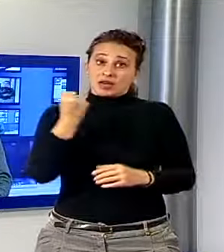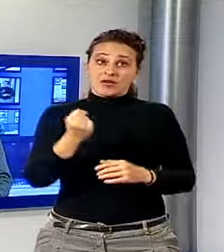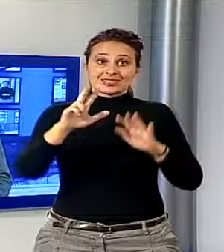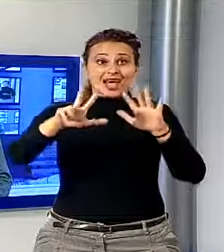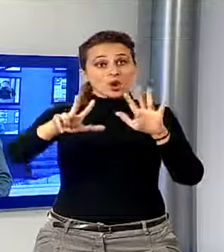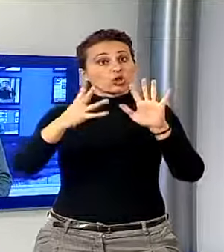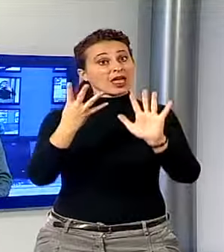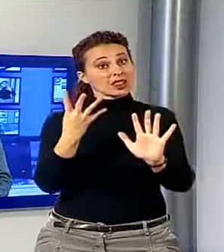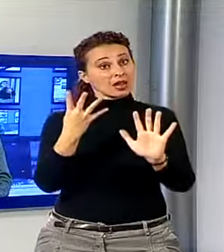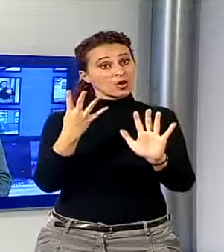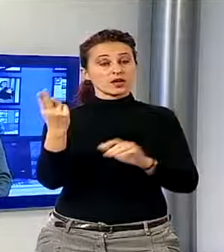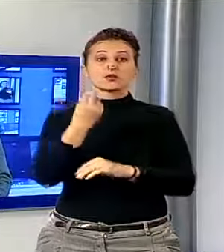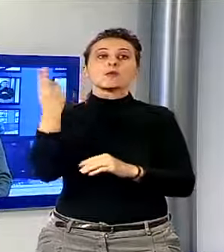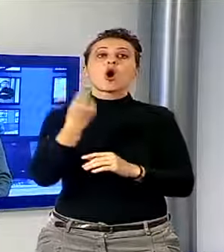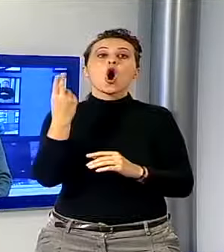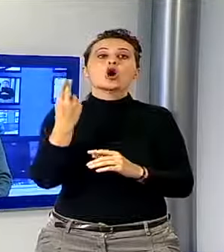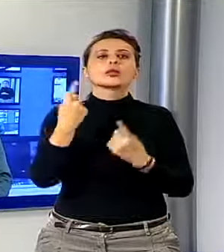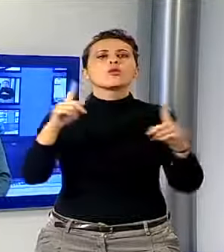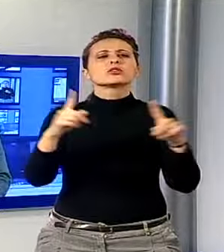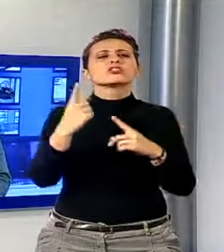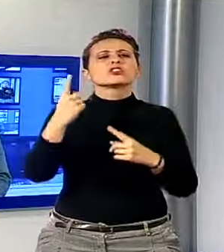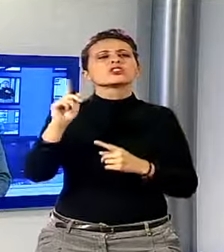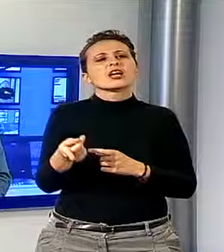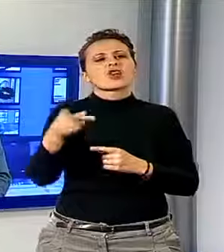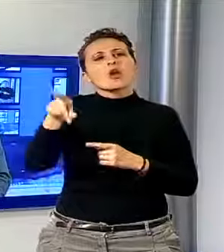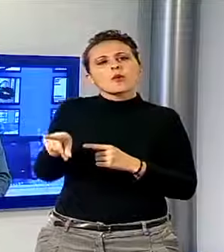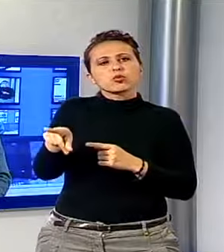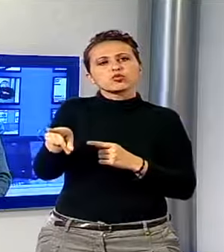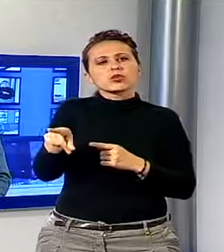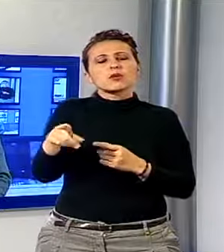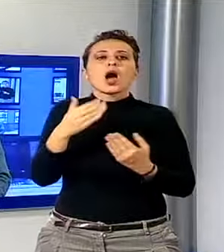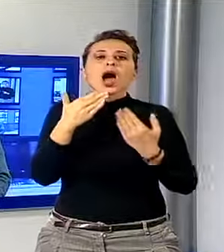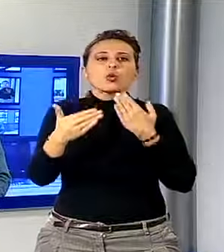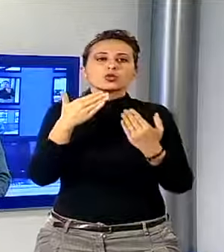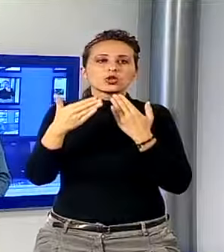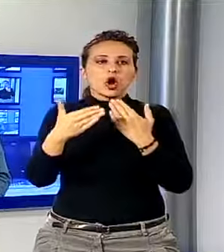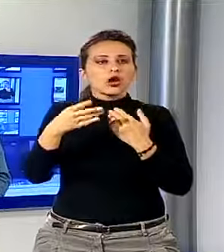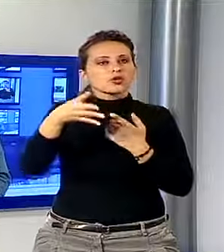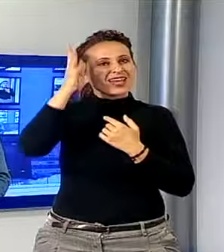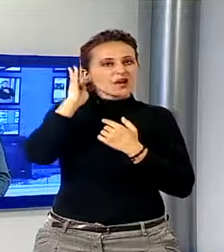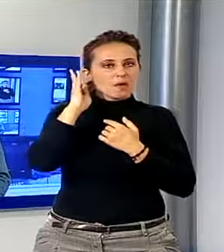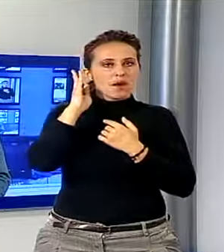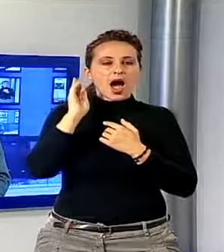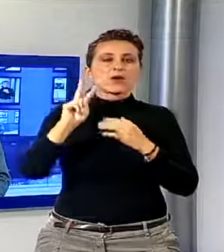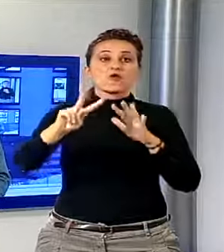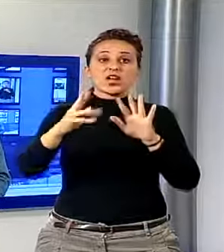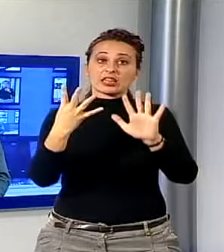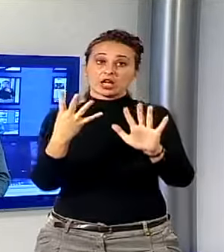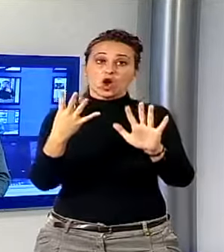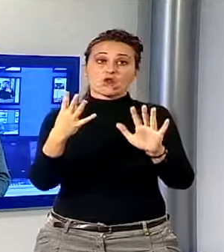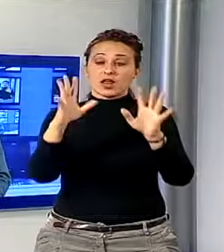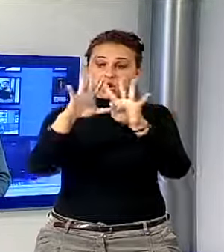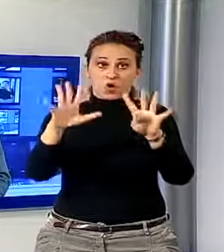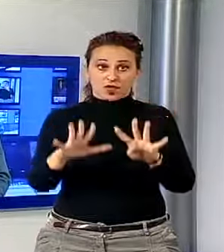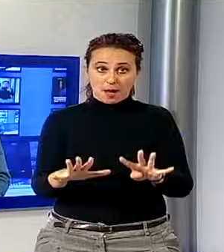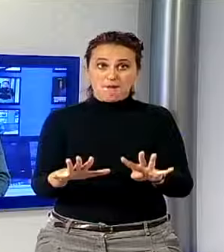Giacomo Puccini è stato promosso un concerto all'Auditorium di San Romano, venerdì prossimo 29 novembre alle ore 21.15.